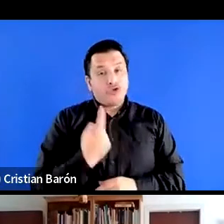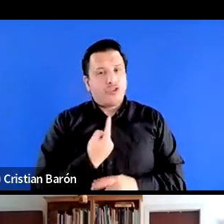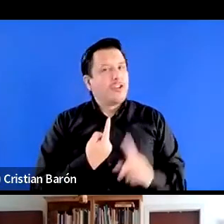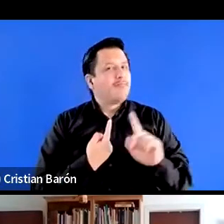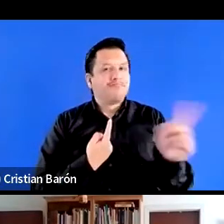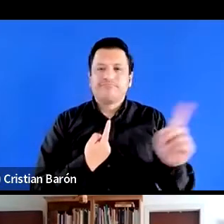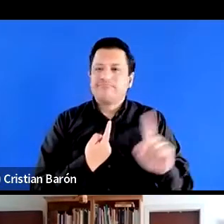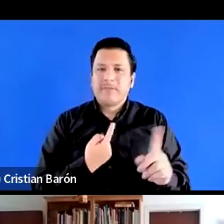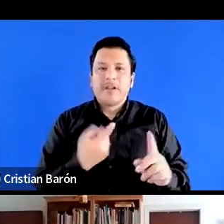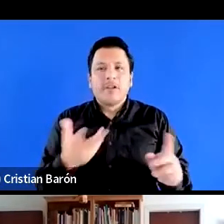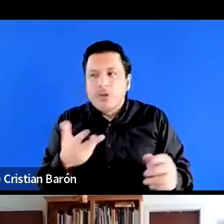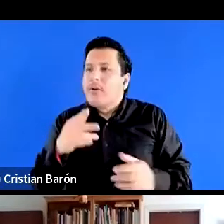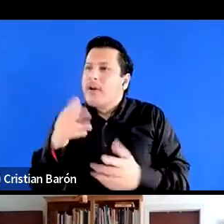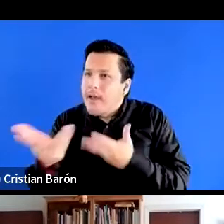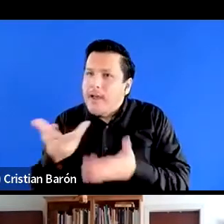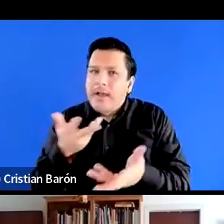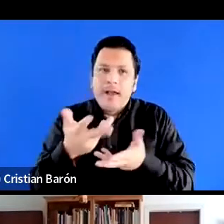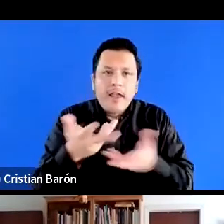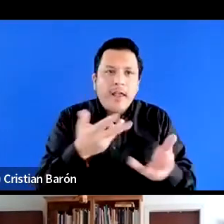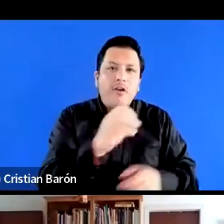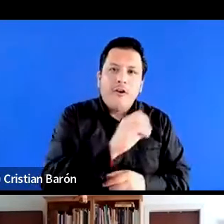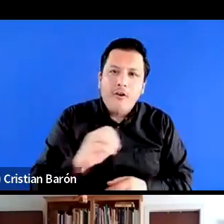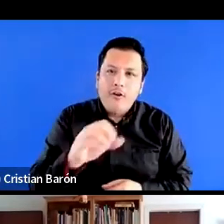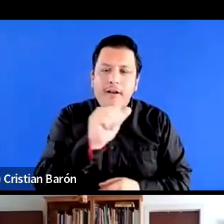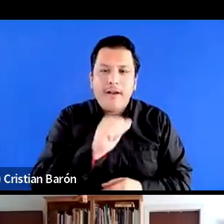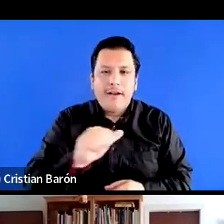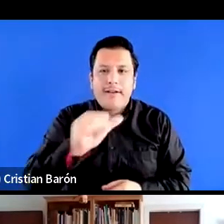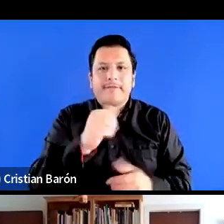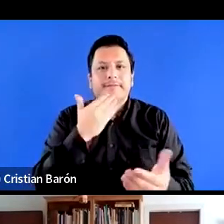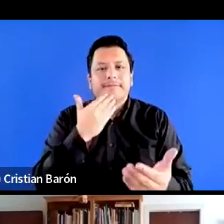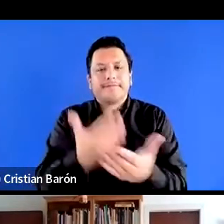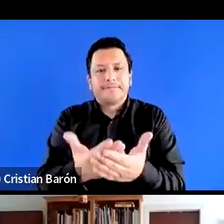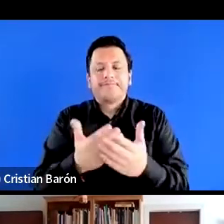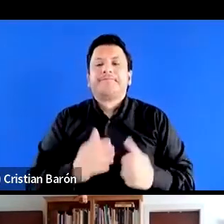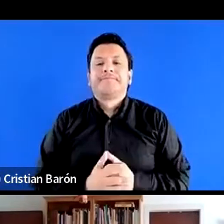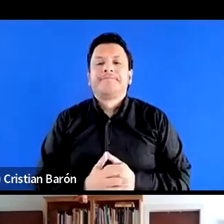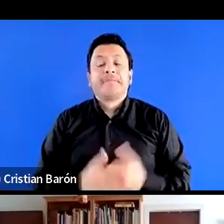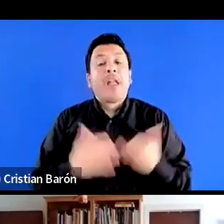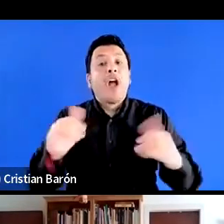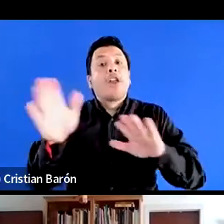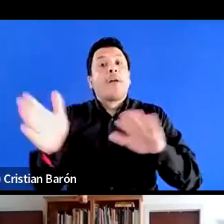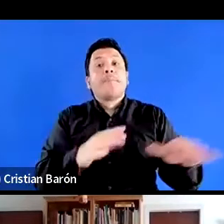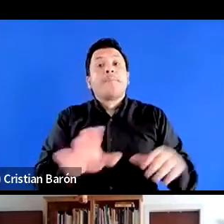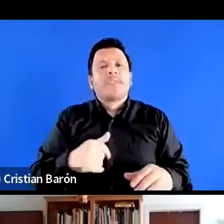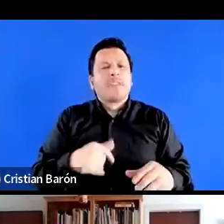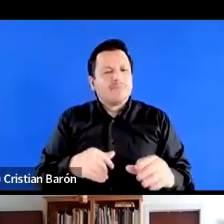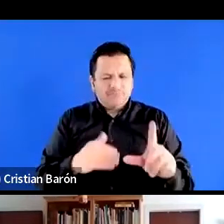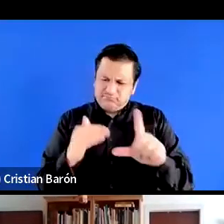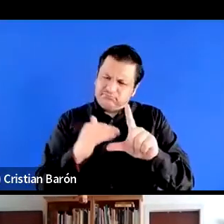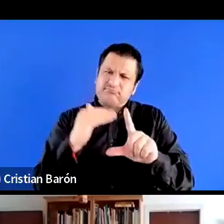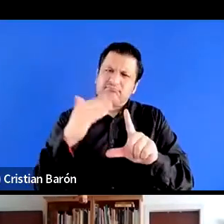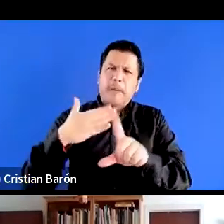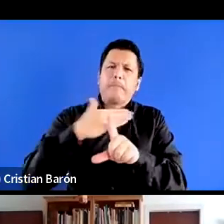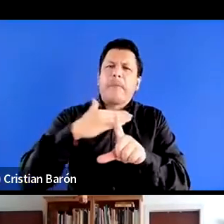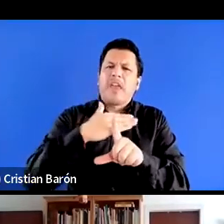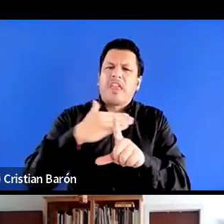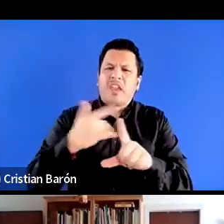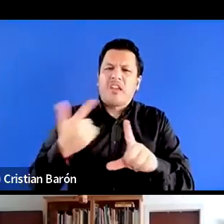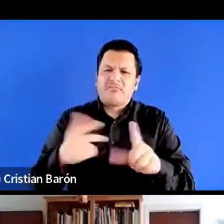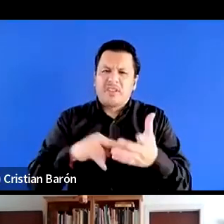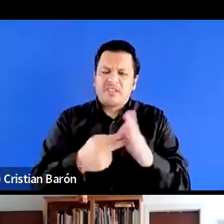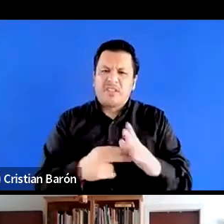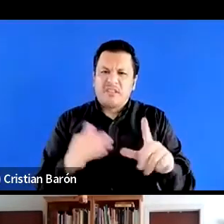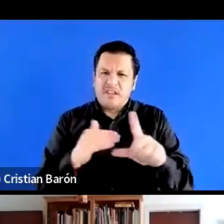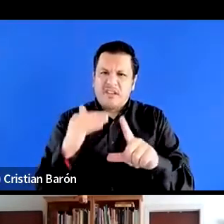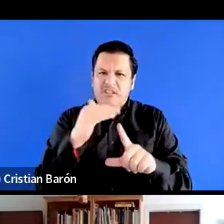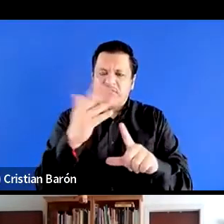en conversación con otras y otros. Gracias. El concepto de clases medias era prácticamente desconocido hasta